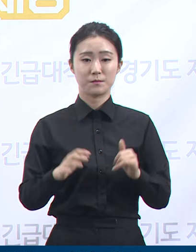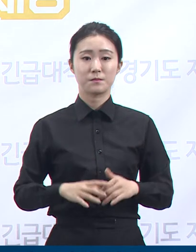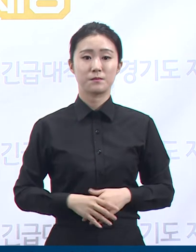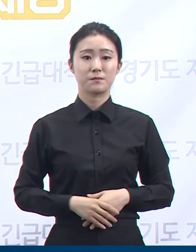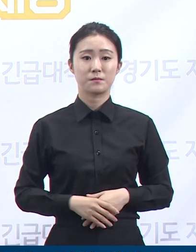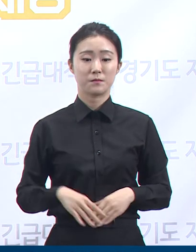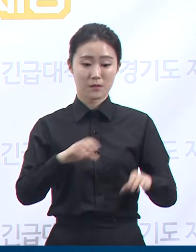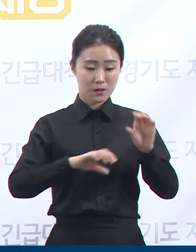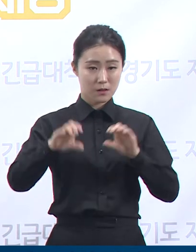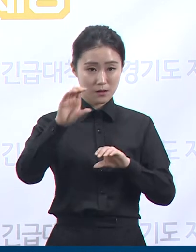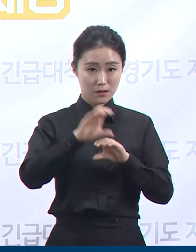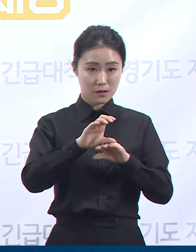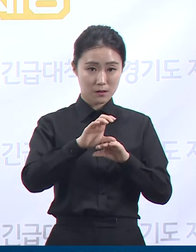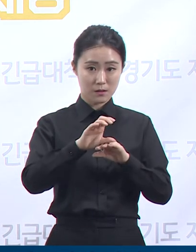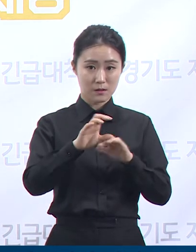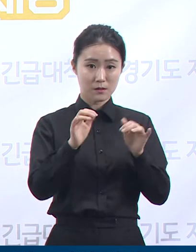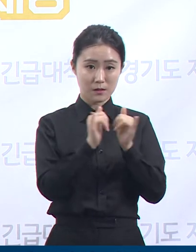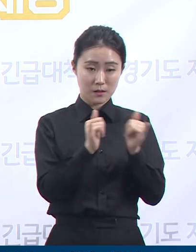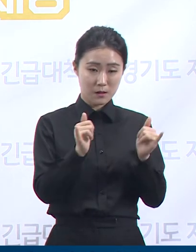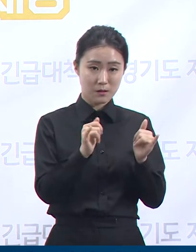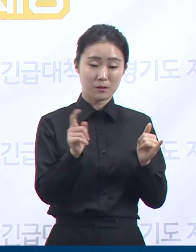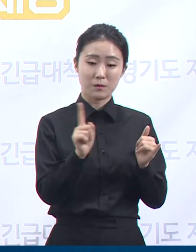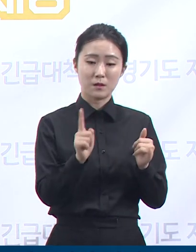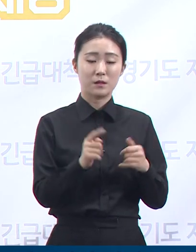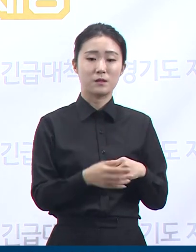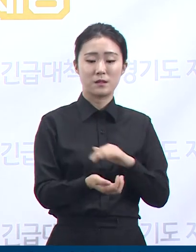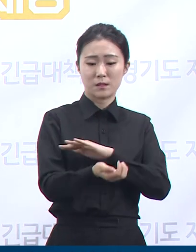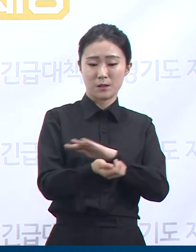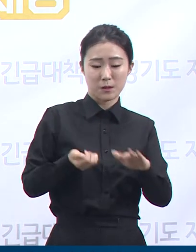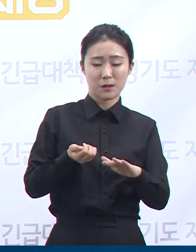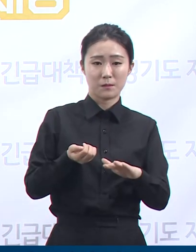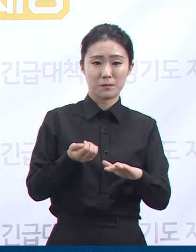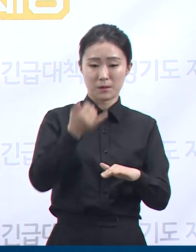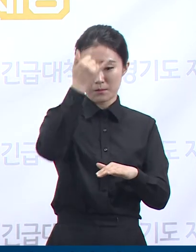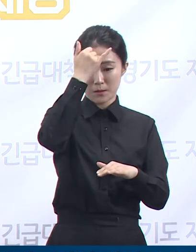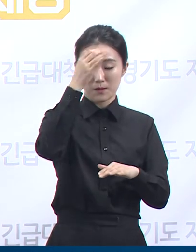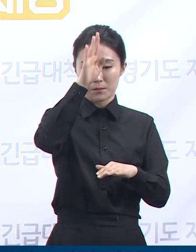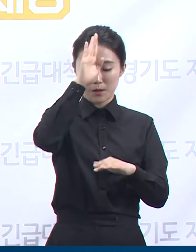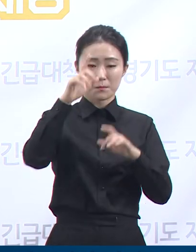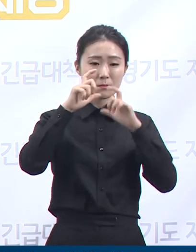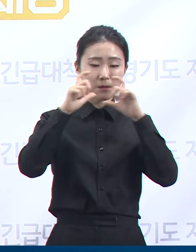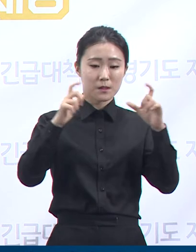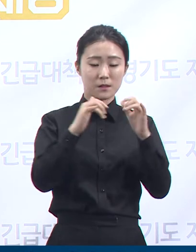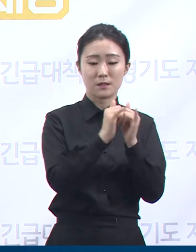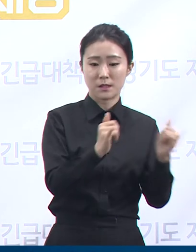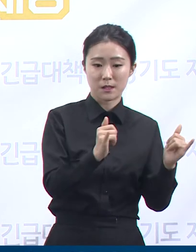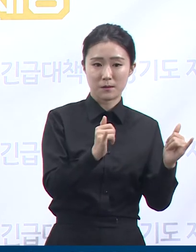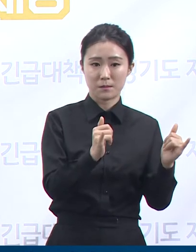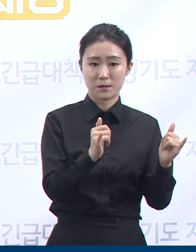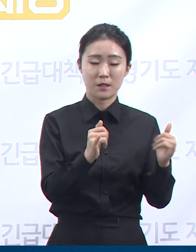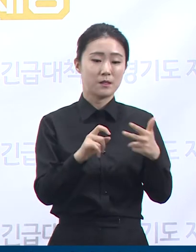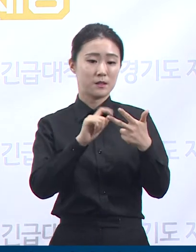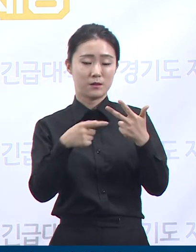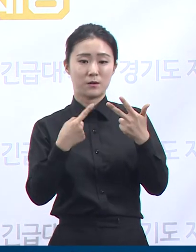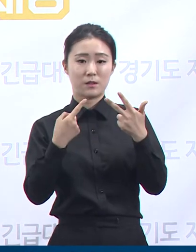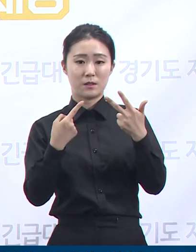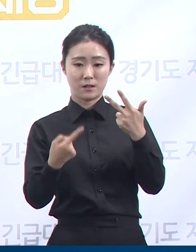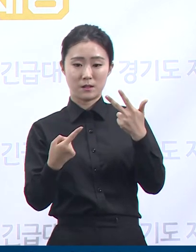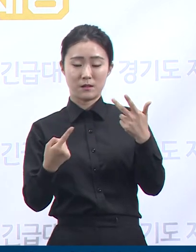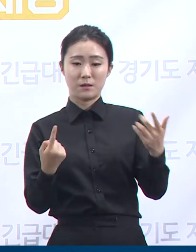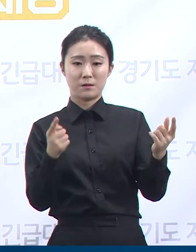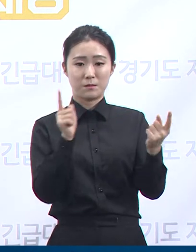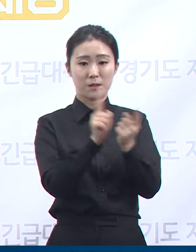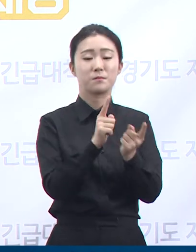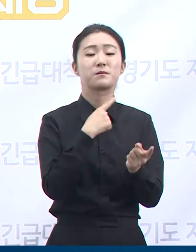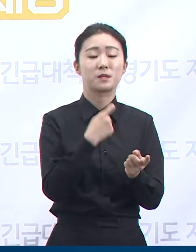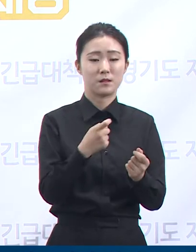기확진자와 6월 27일 한 식당에서 접촉한 것으로 확인되며 7월 6일 미열 등 증상 발현은 확진되었습니다.